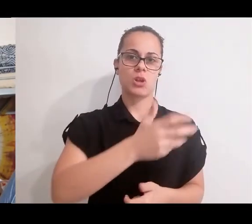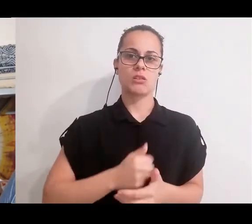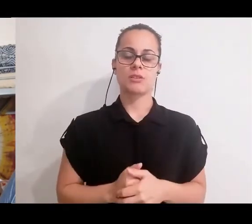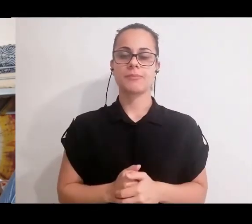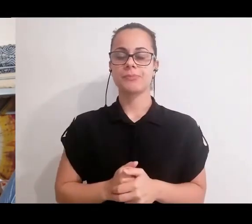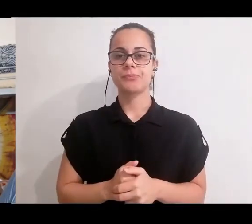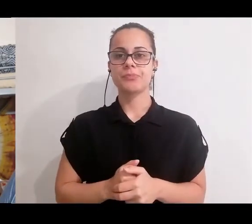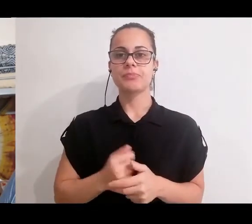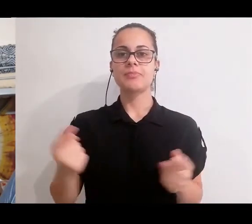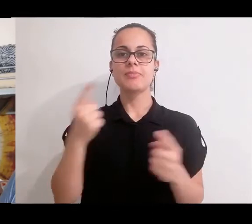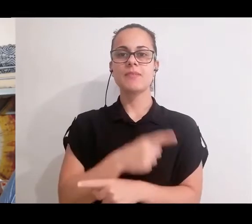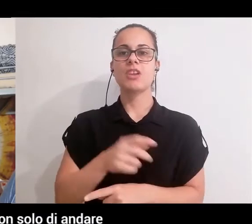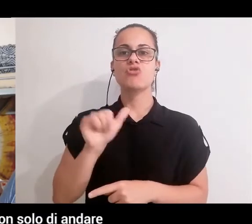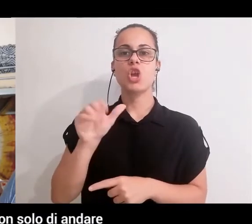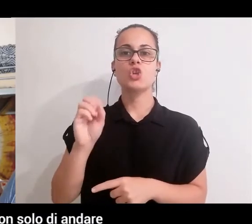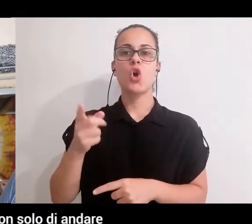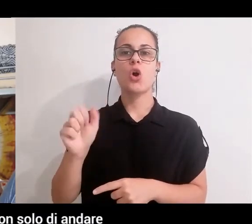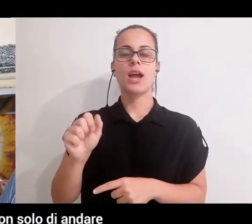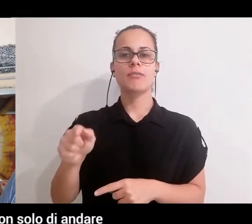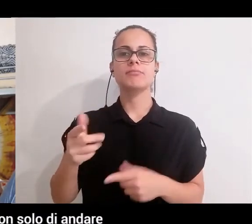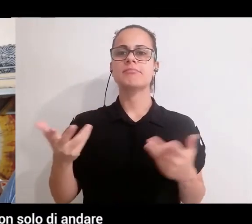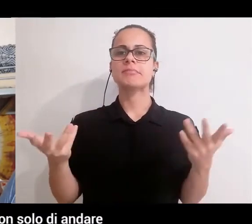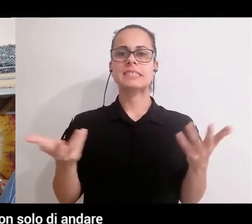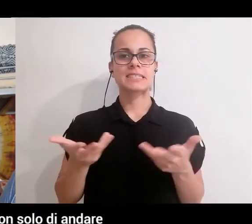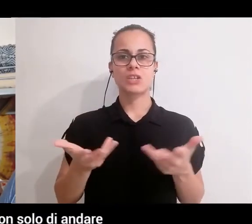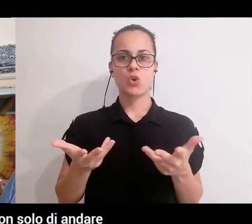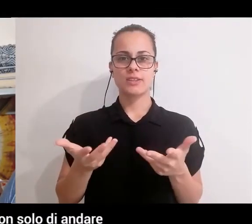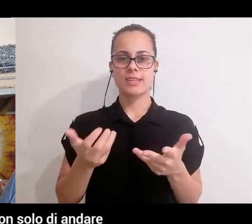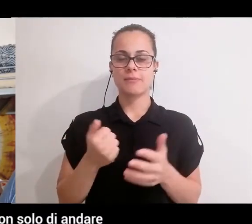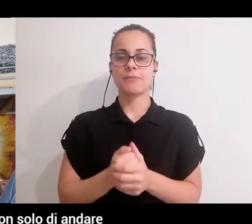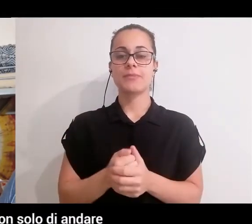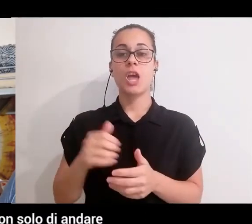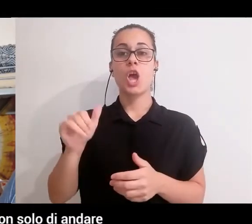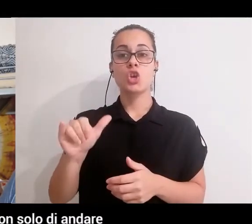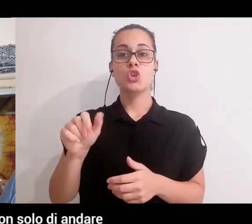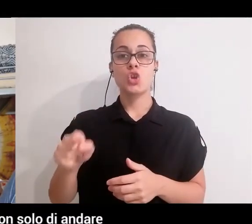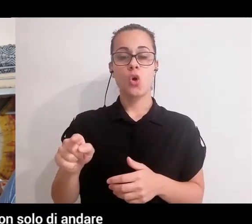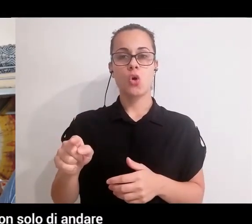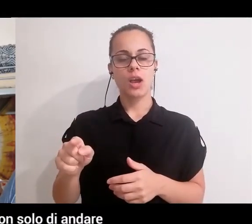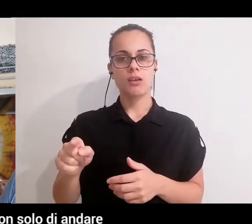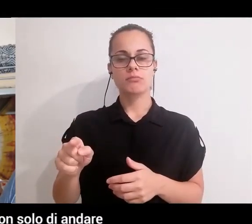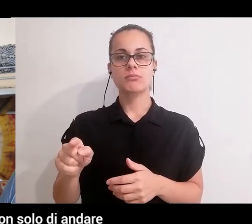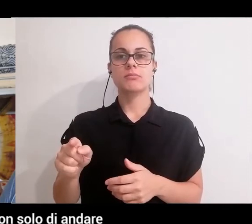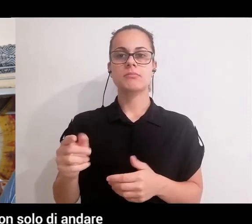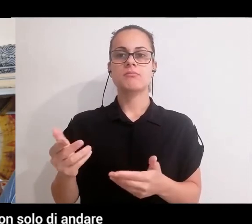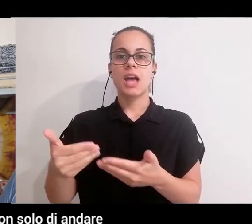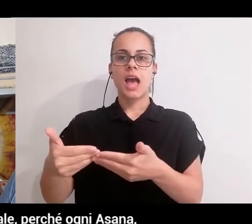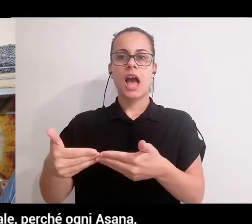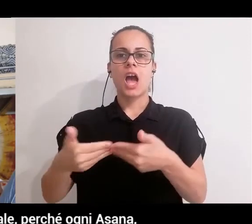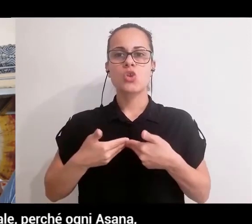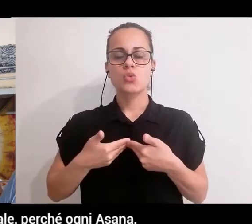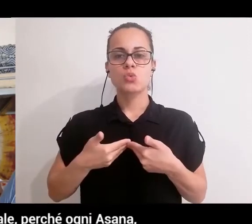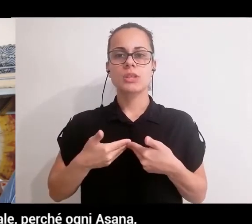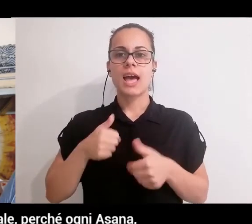riguarda invece lo yoga, che cos'è lo yoga? Lo yoga ci consente non solo di andare